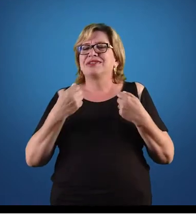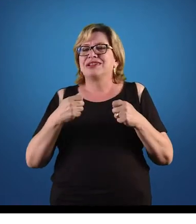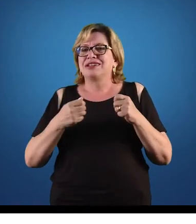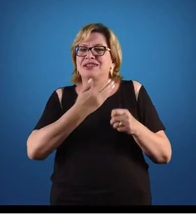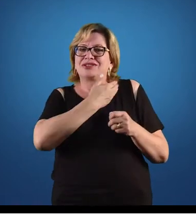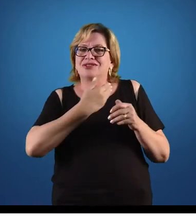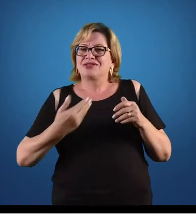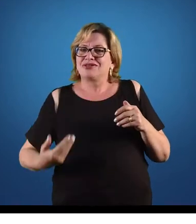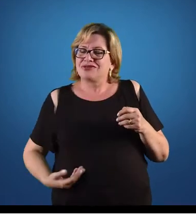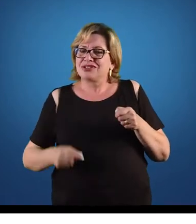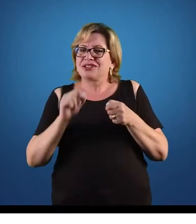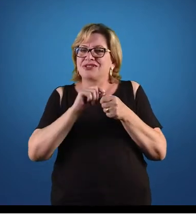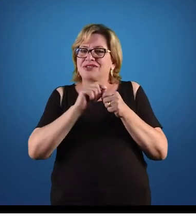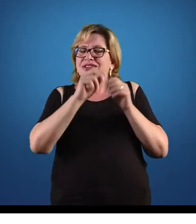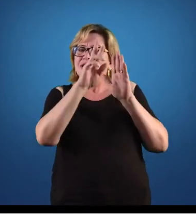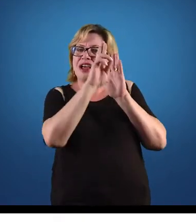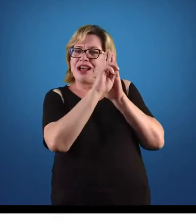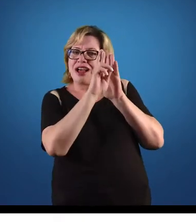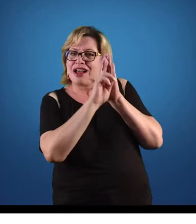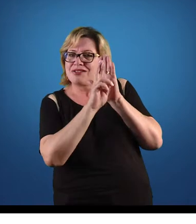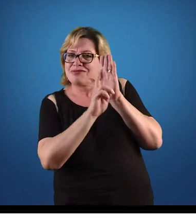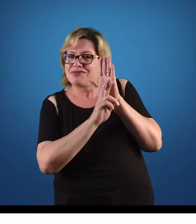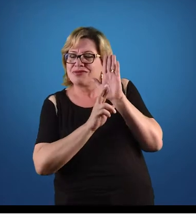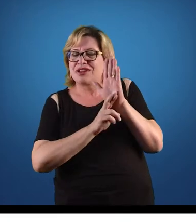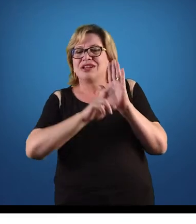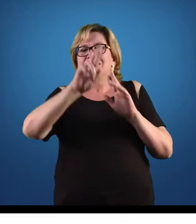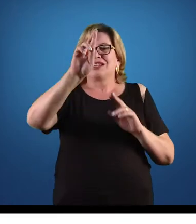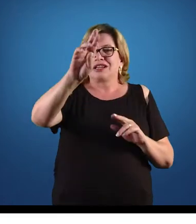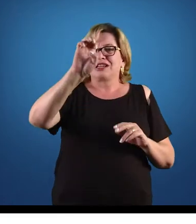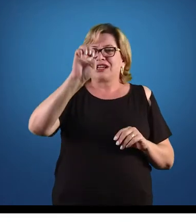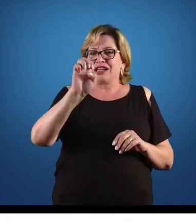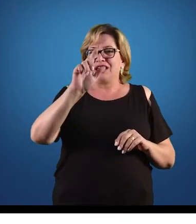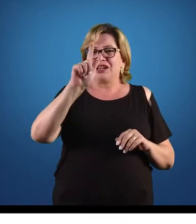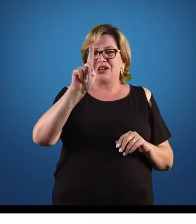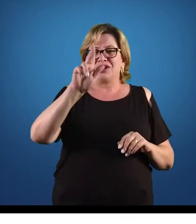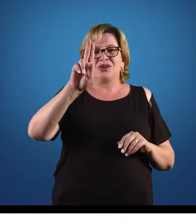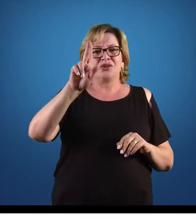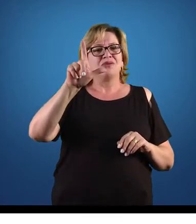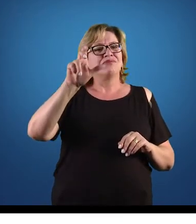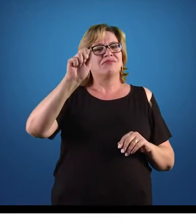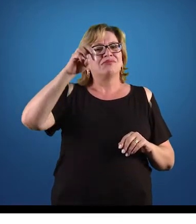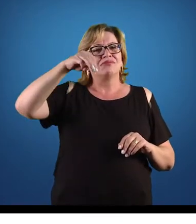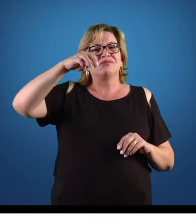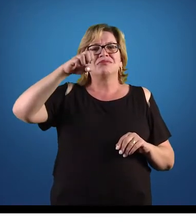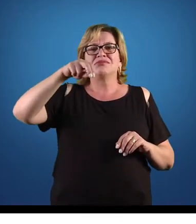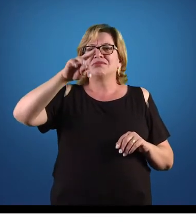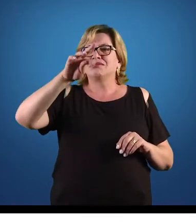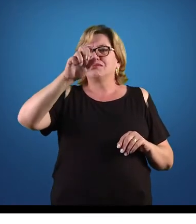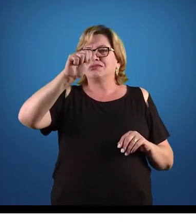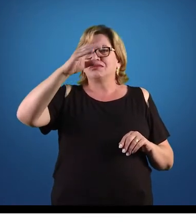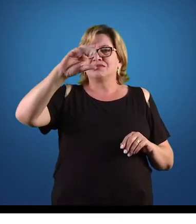Surgiram daí as regulamentações feitas pelo Estado para tentar